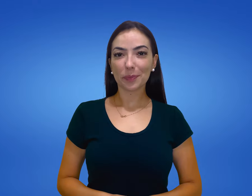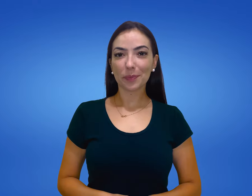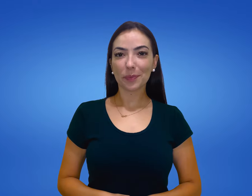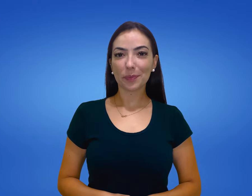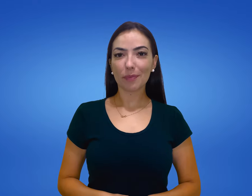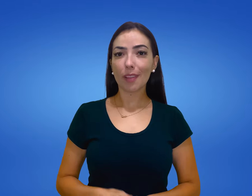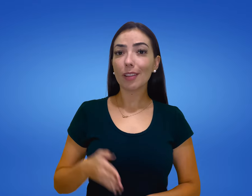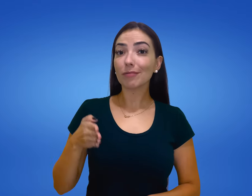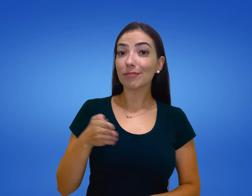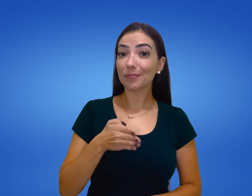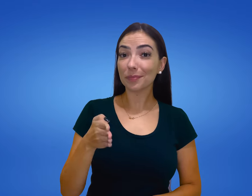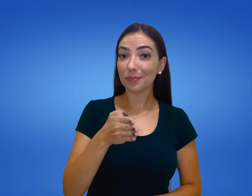Peixe